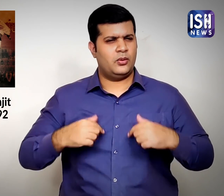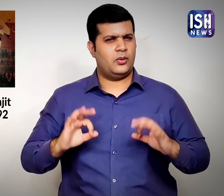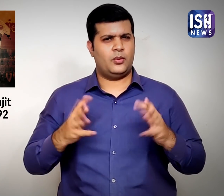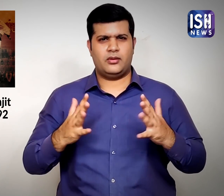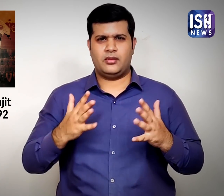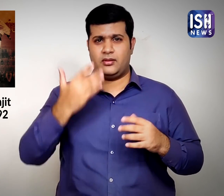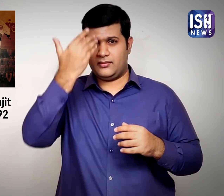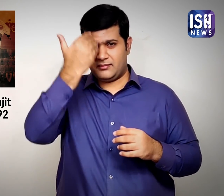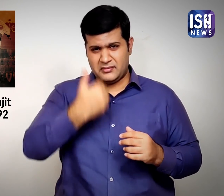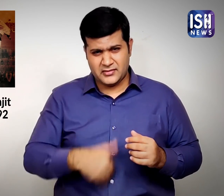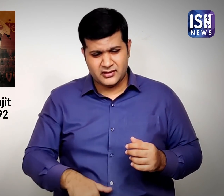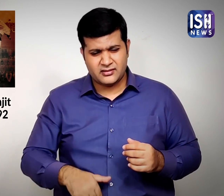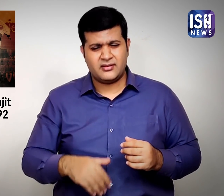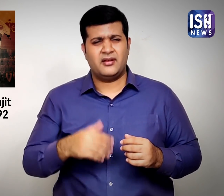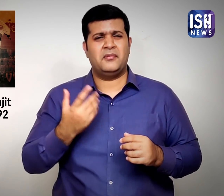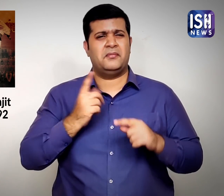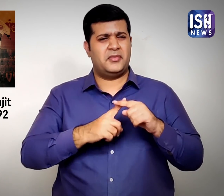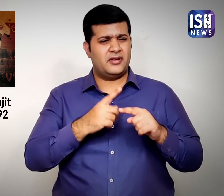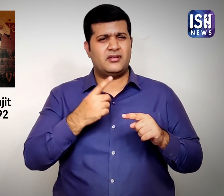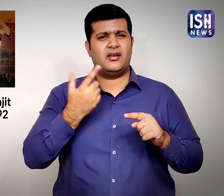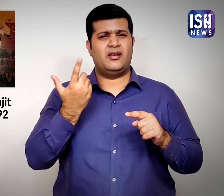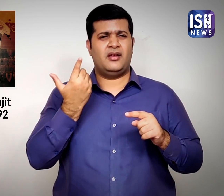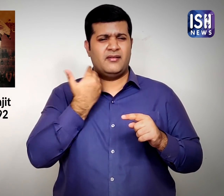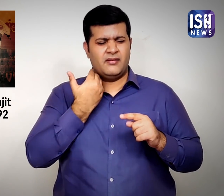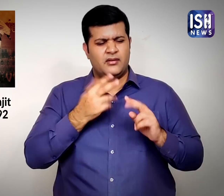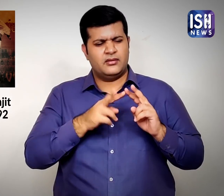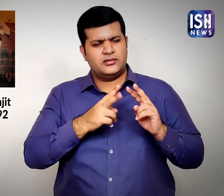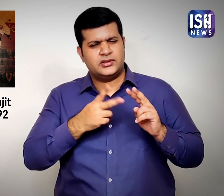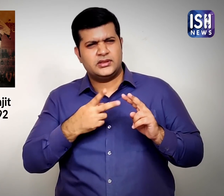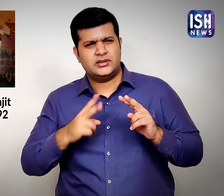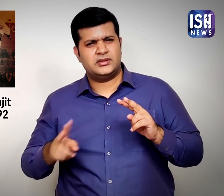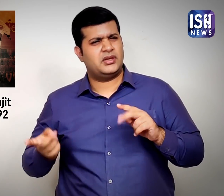दौरा पड़ा था और लंबे समय से उनकी तब्यर ठीक नहीं थी